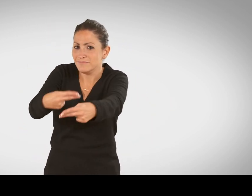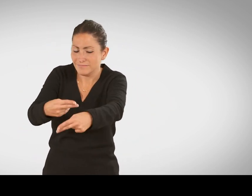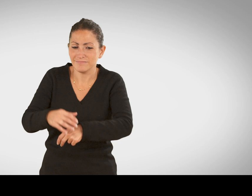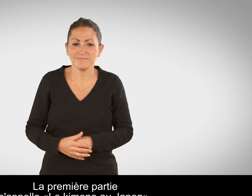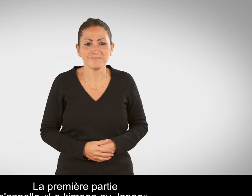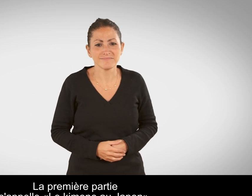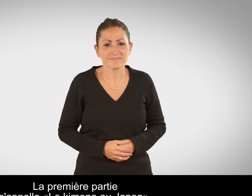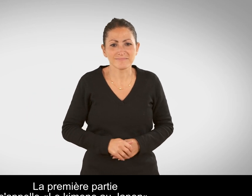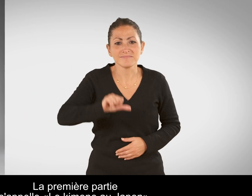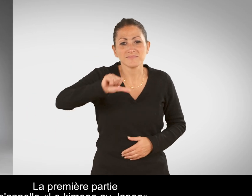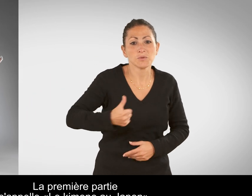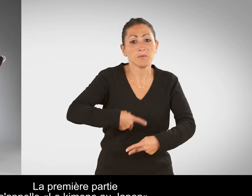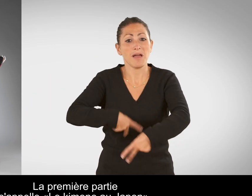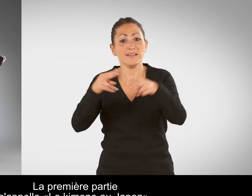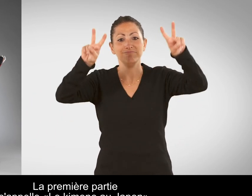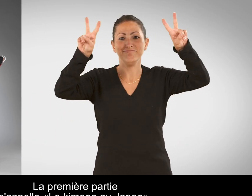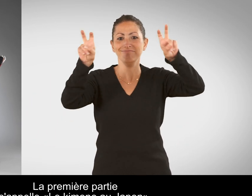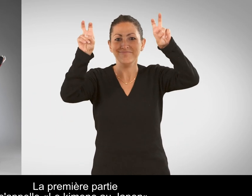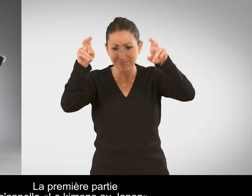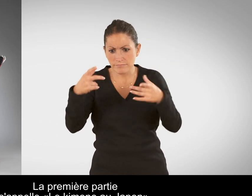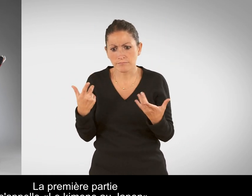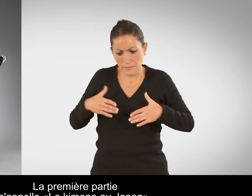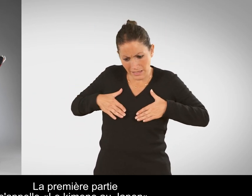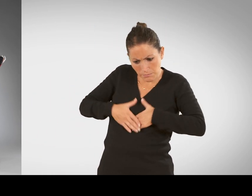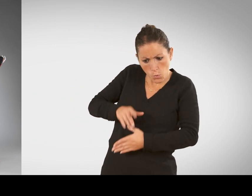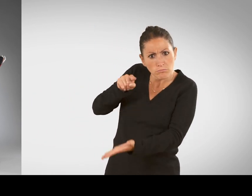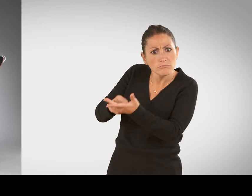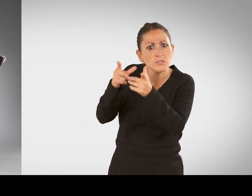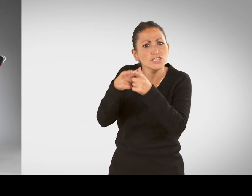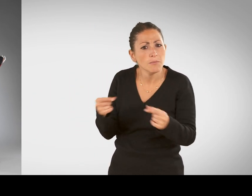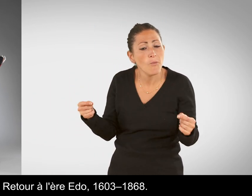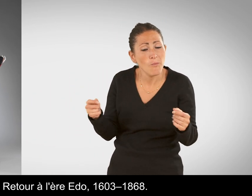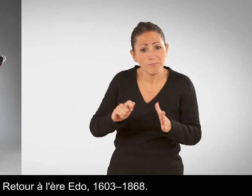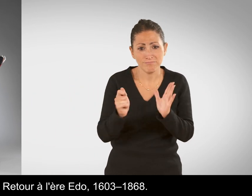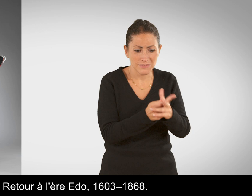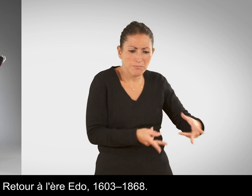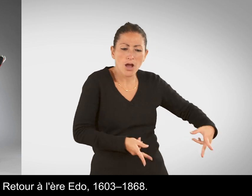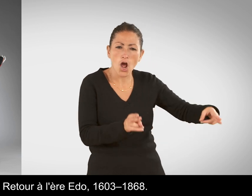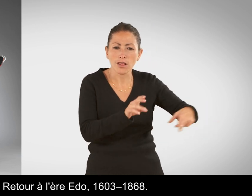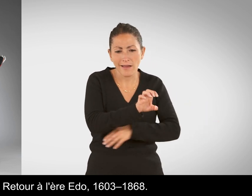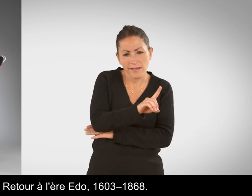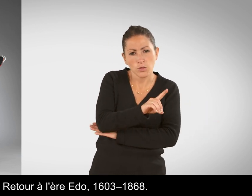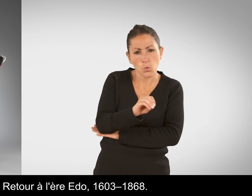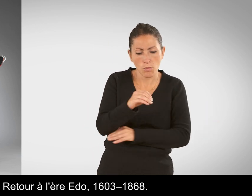La première partie s'appelle le Kimono au Japon Retour à l'ère Edo, 1603